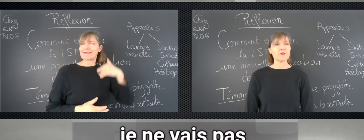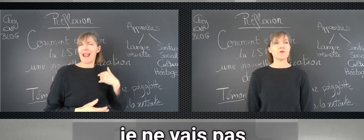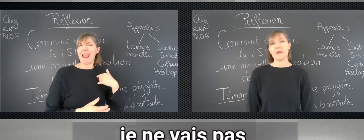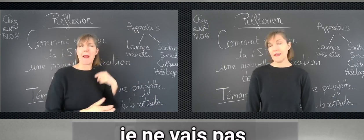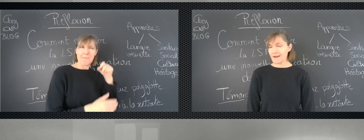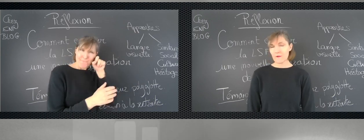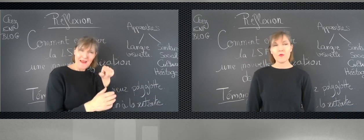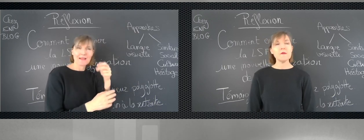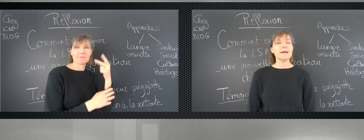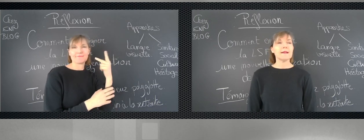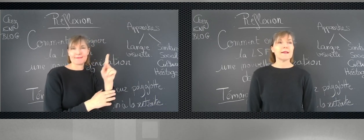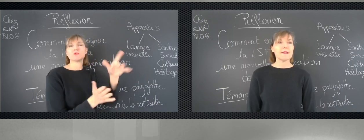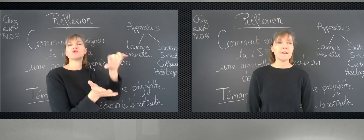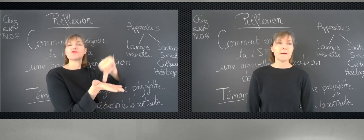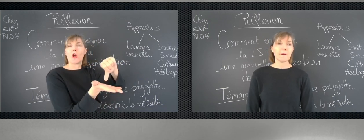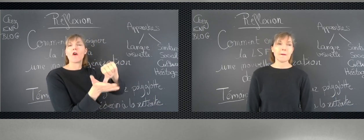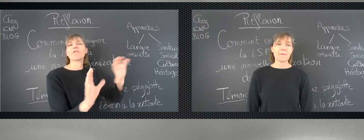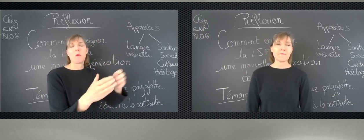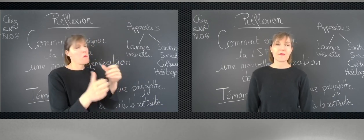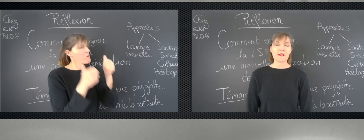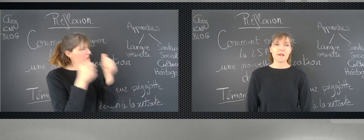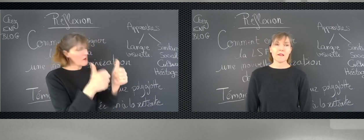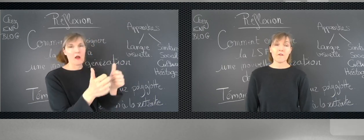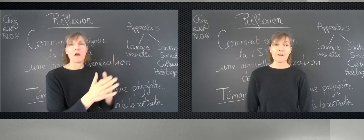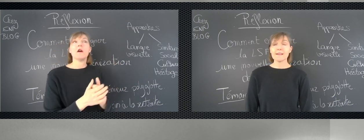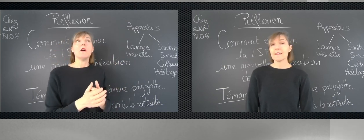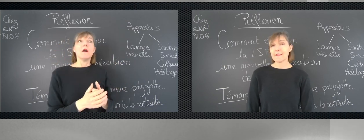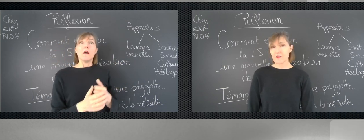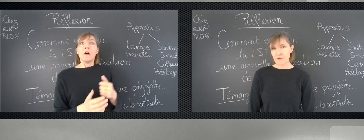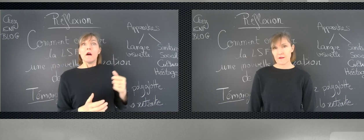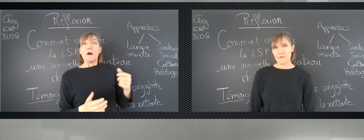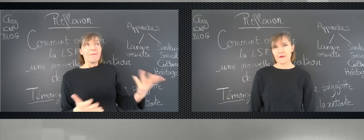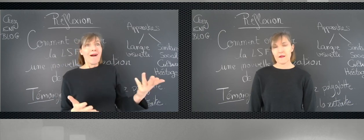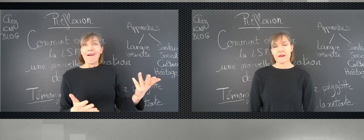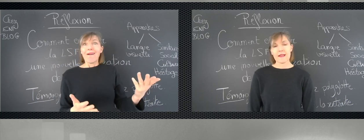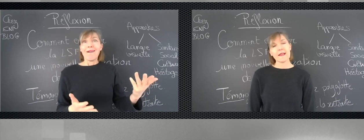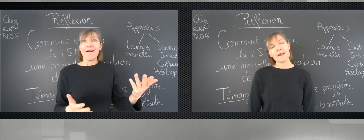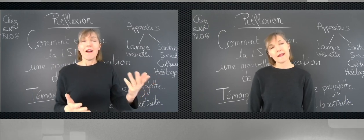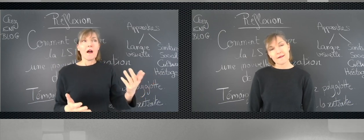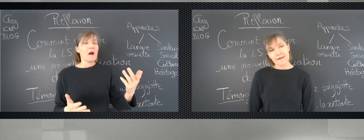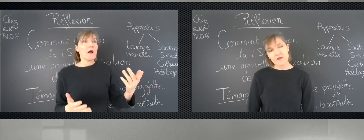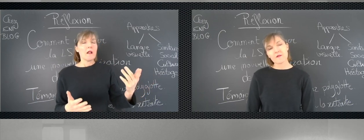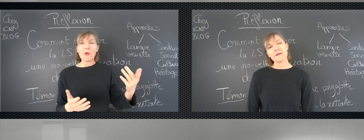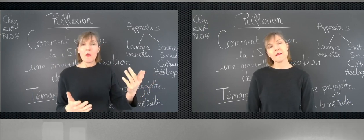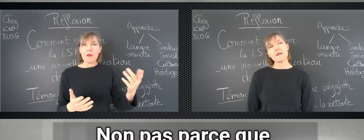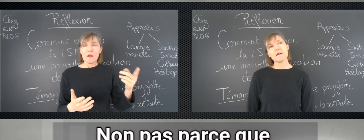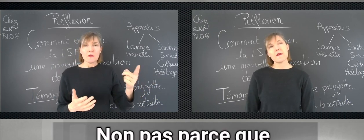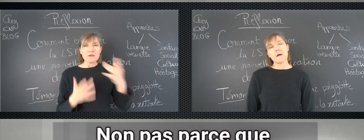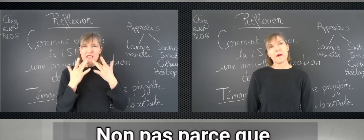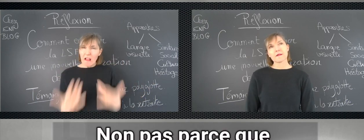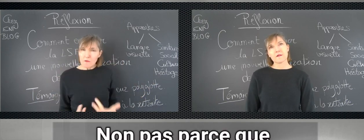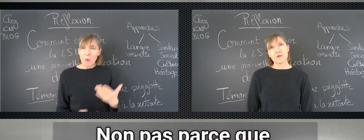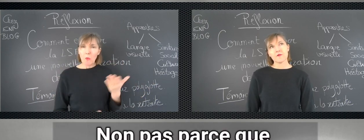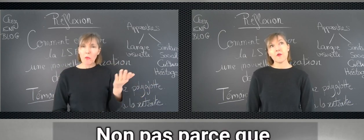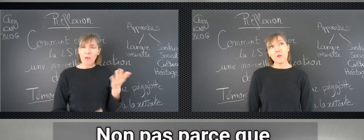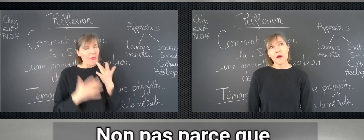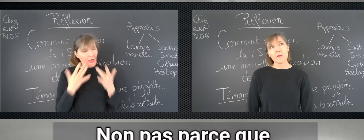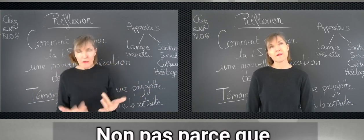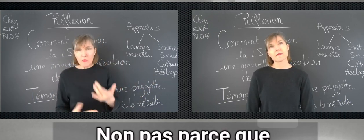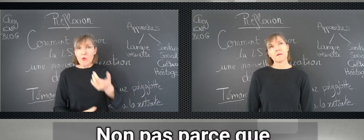oublier, est très bon. Et en fait, il a déchanté. Et il a déchanté parce que, non pas parce que l